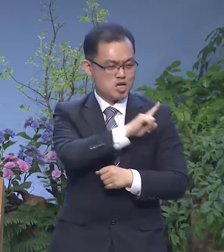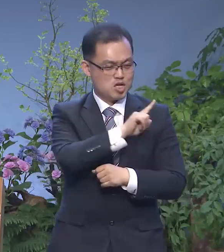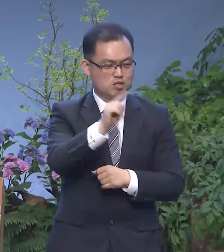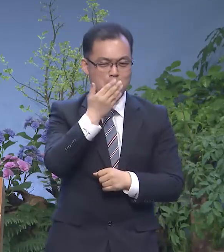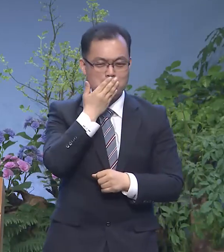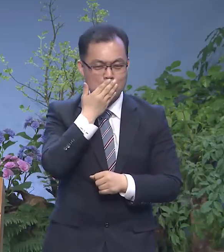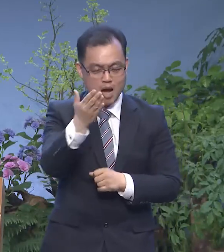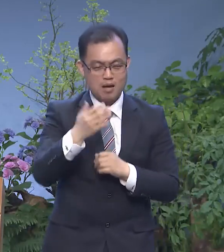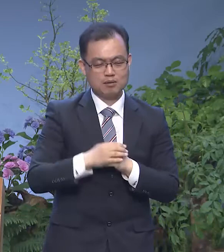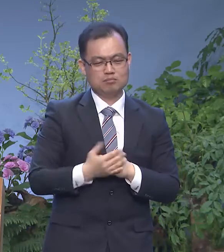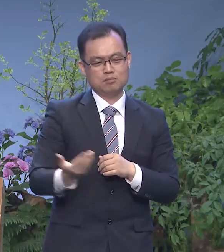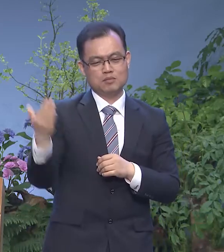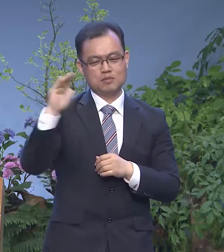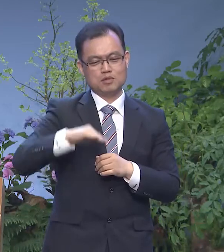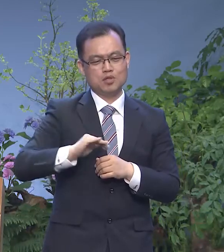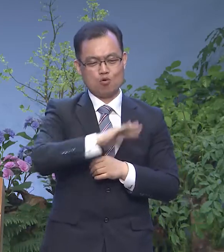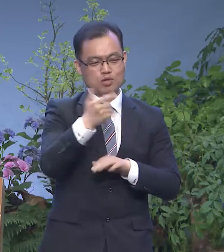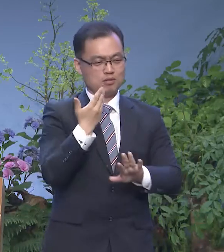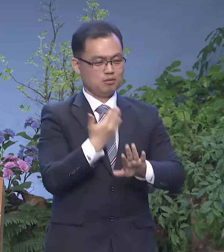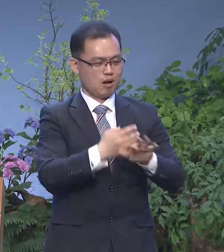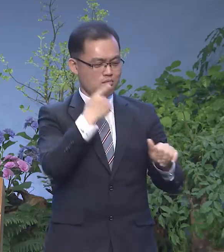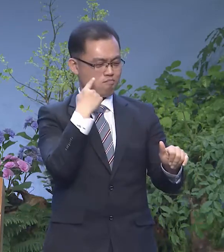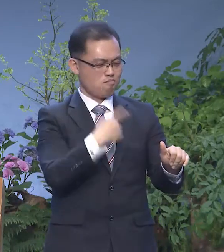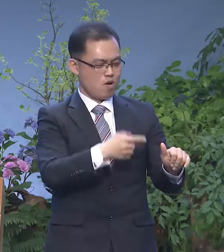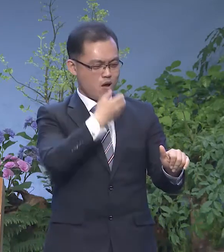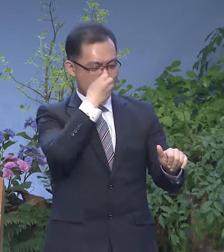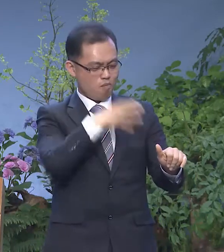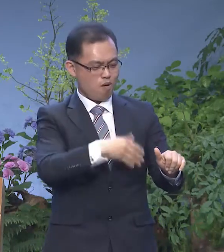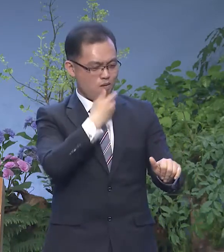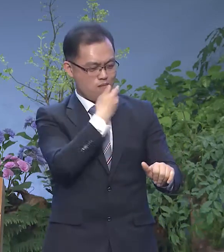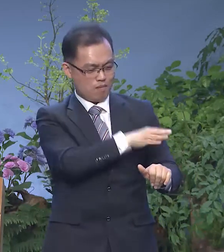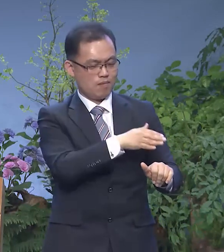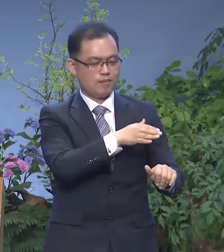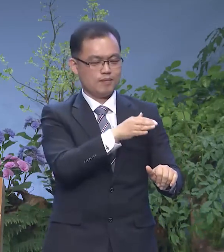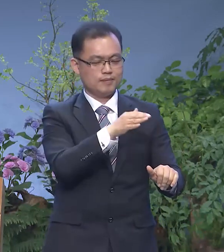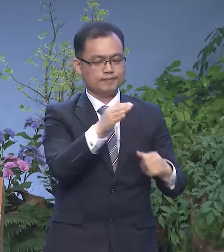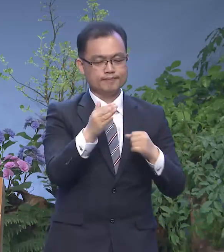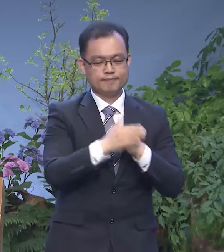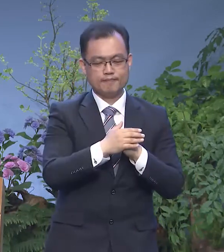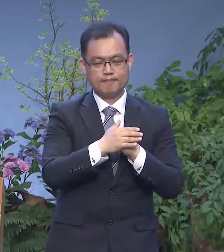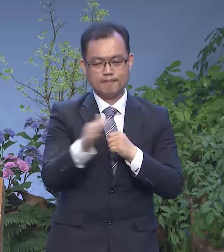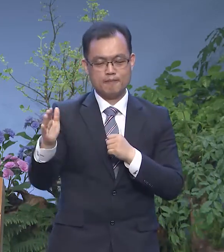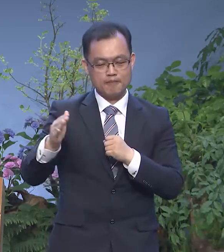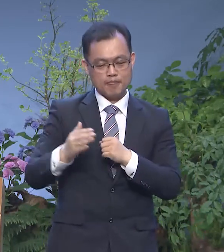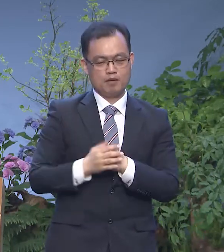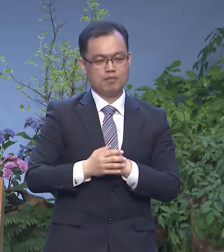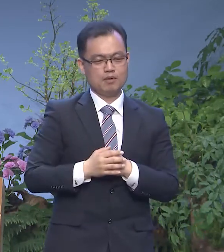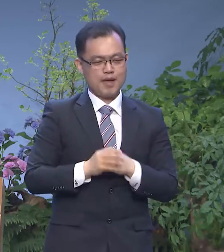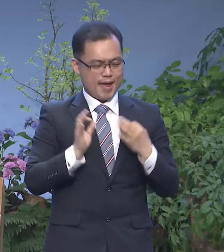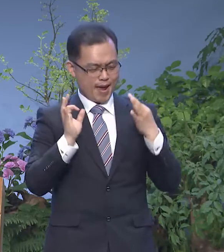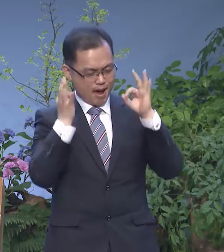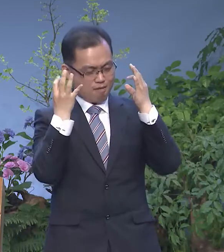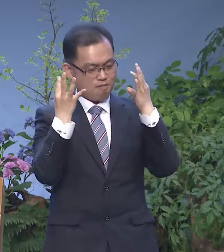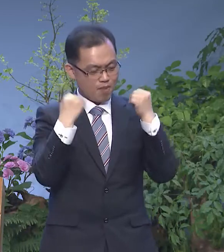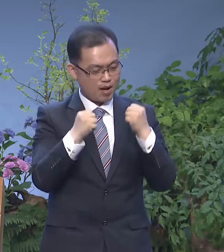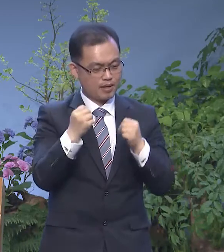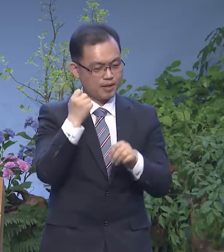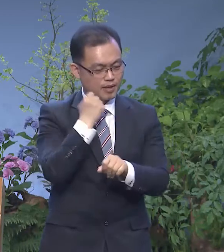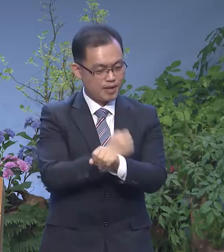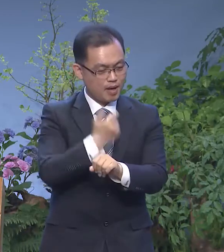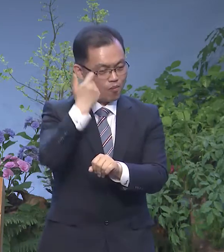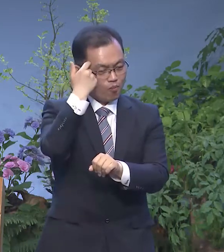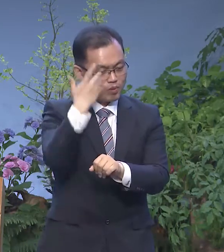남을 비판하고 남을 무시하고 남은이 살겠다라고 얼마나 우리가 예를 쓸 때가 많습니까